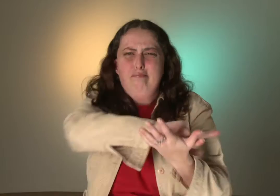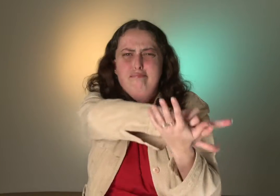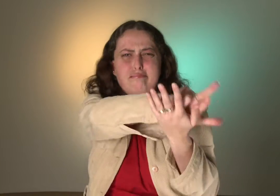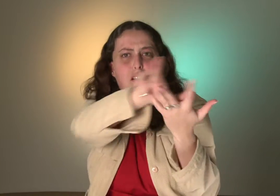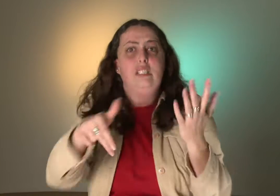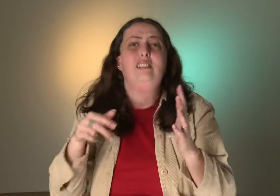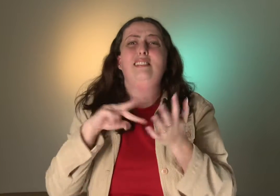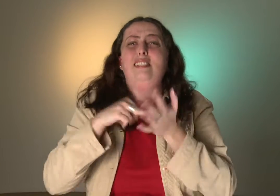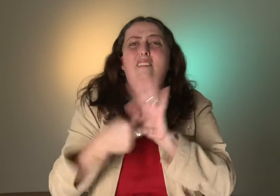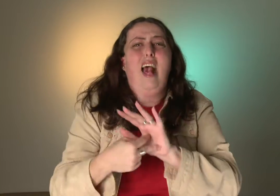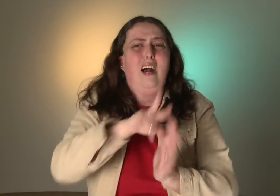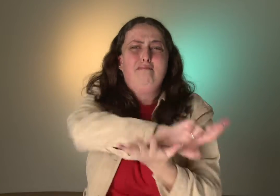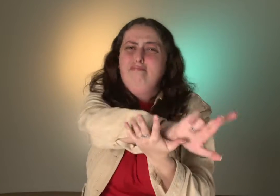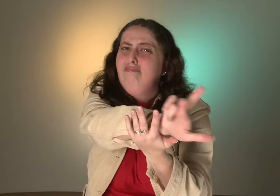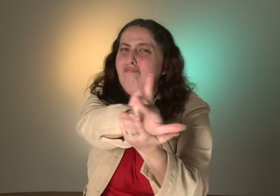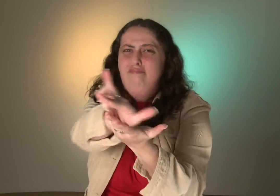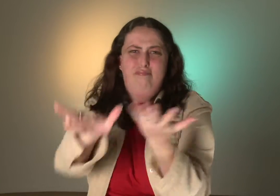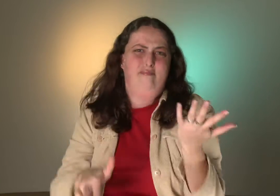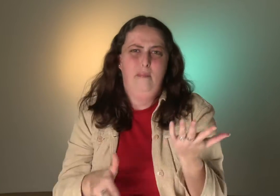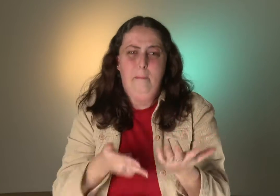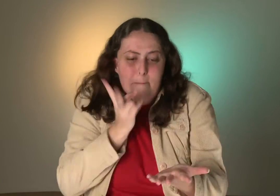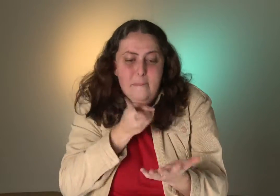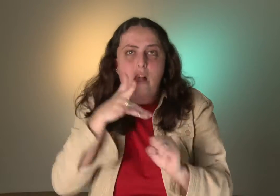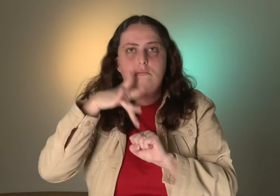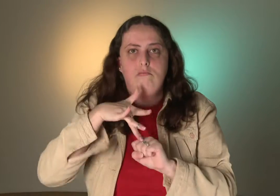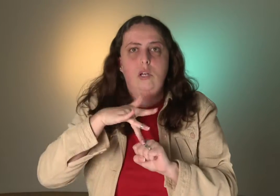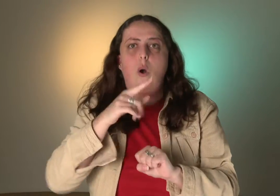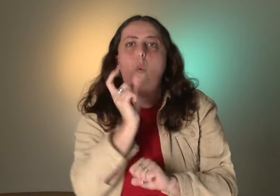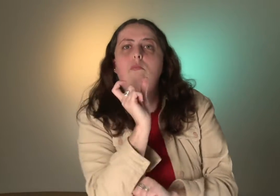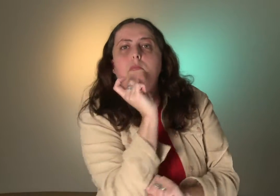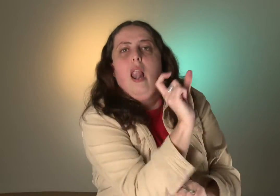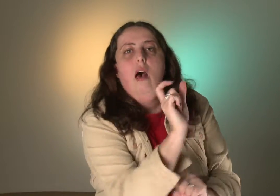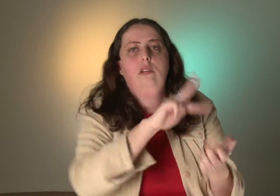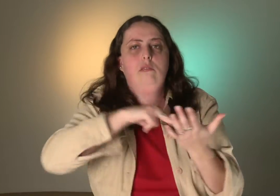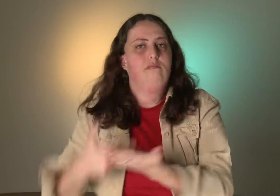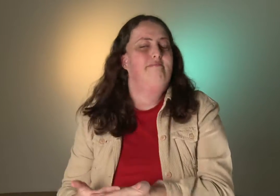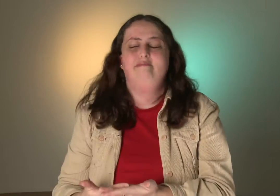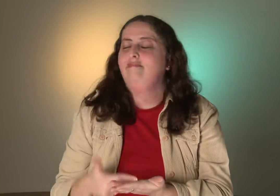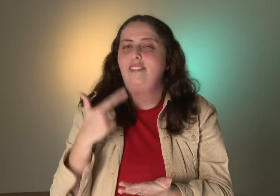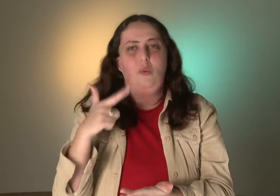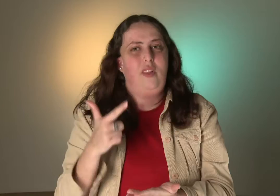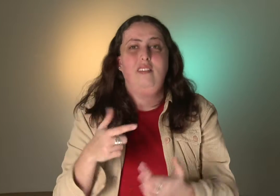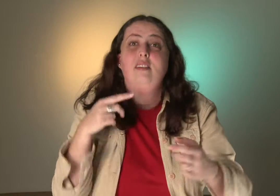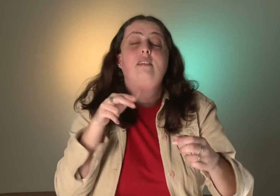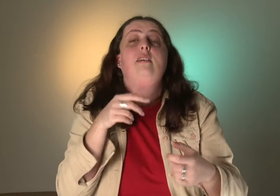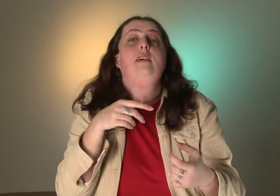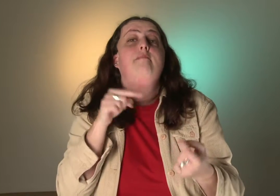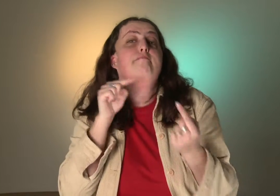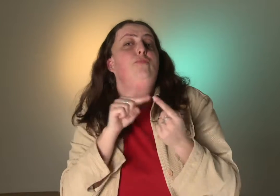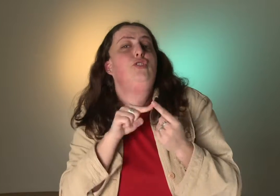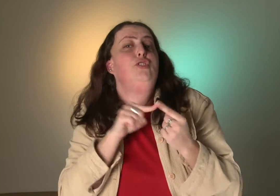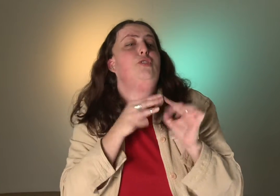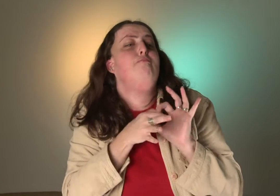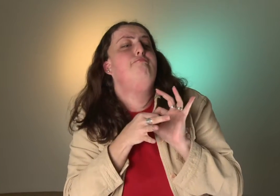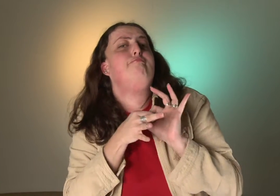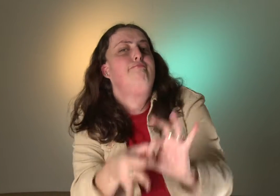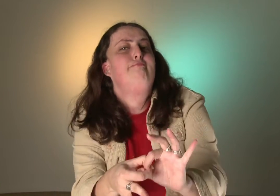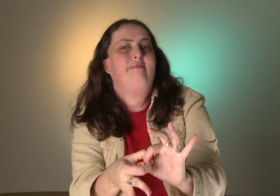certa para ele. Esse sinal pode ter vários significados. Não tem apenas uma palavra que possa equivaler a ele.